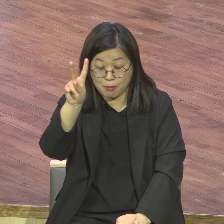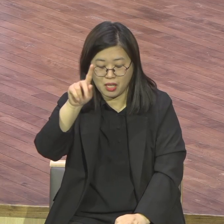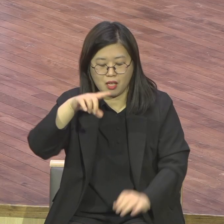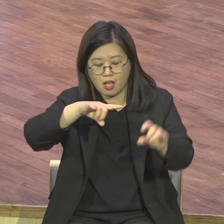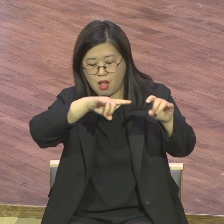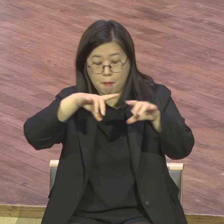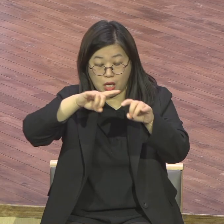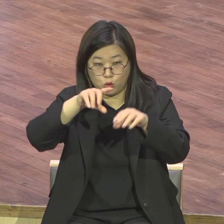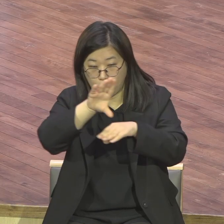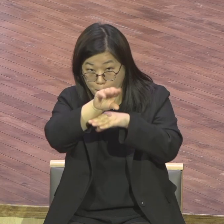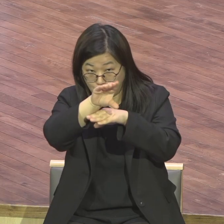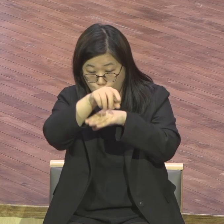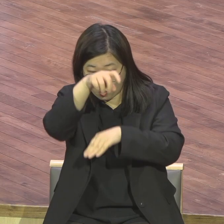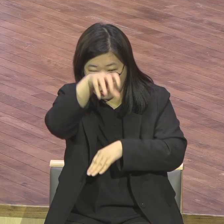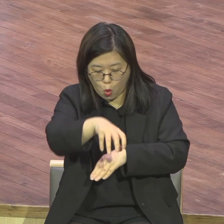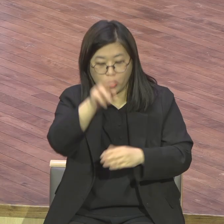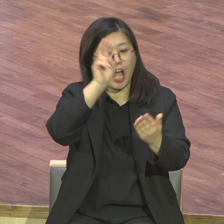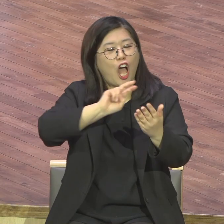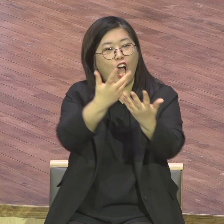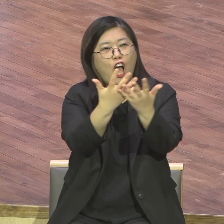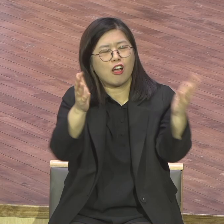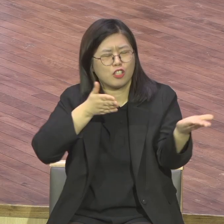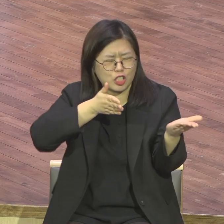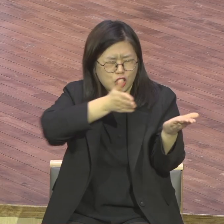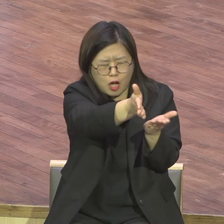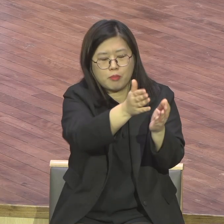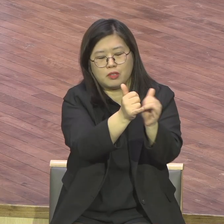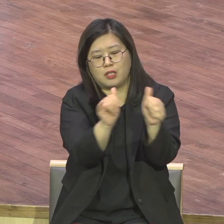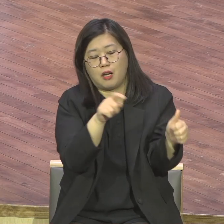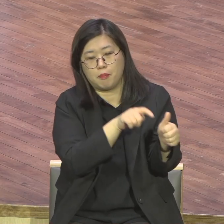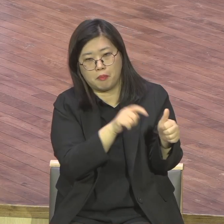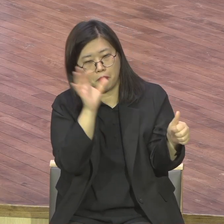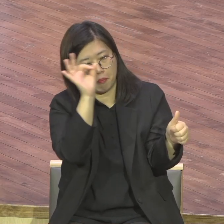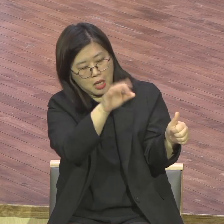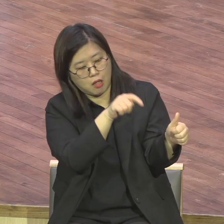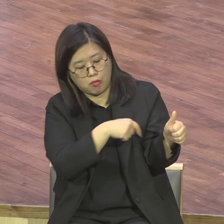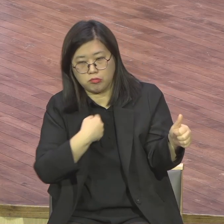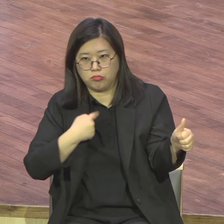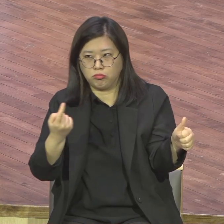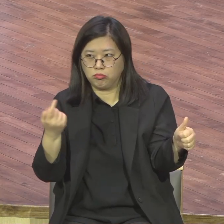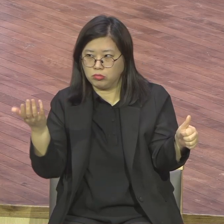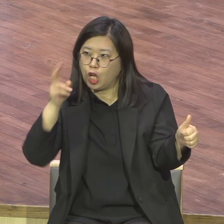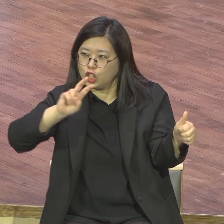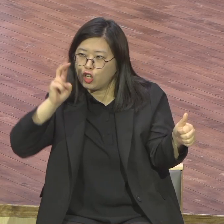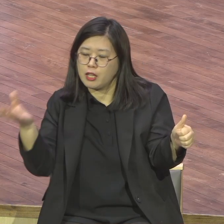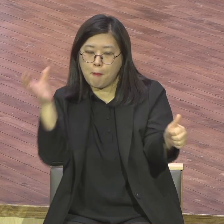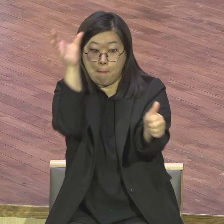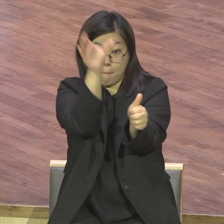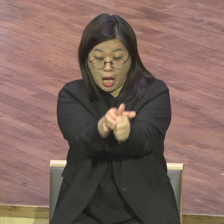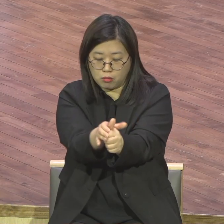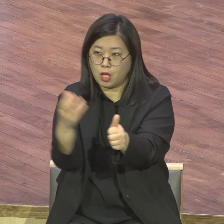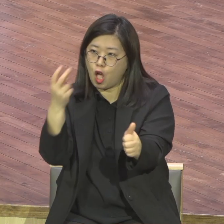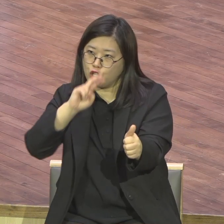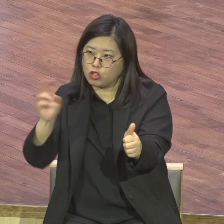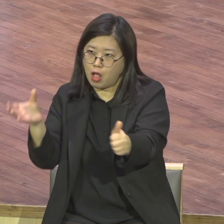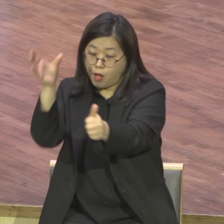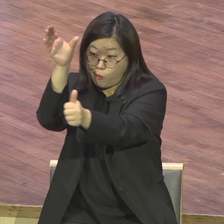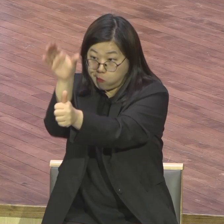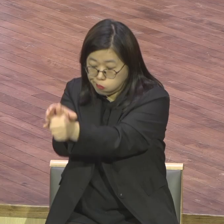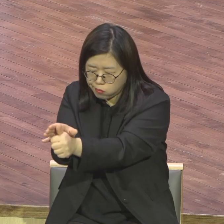잘랐어요. 제가 김정택을 잘라봤다니까 한참 늦게 좋을 때인데 왜 잘랐냐. 찬양을